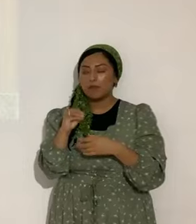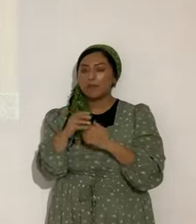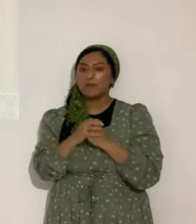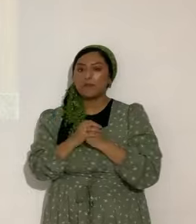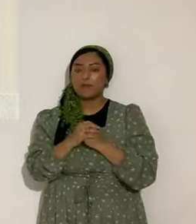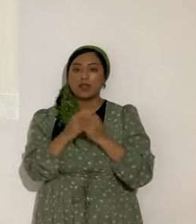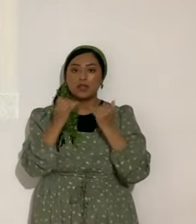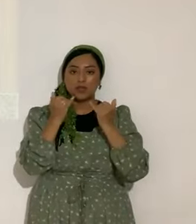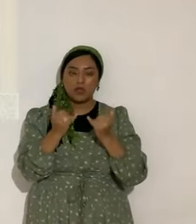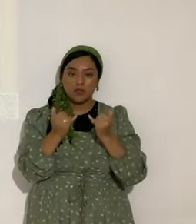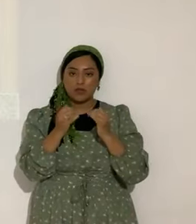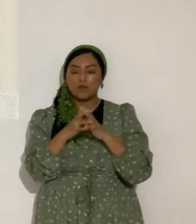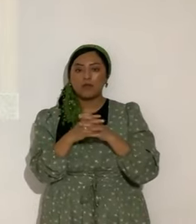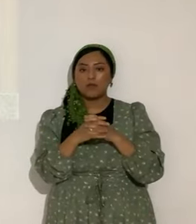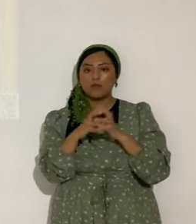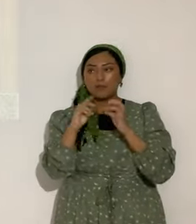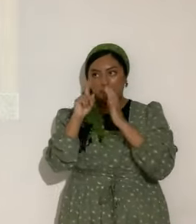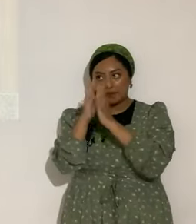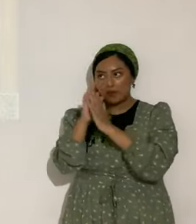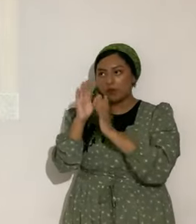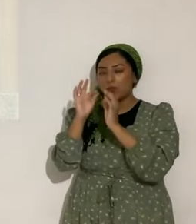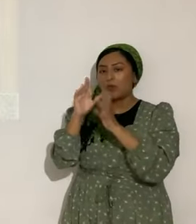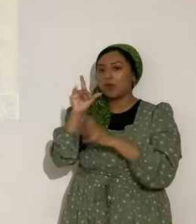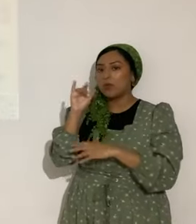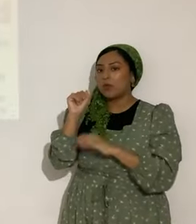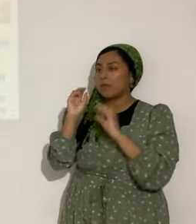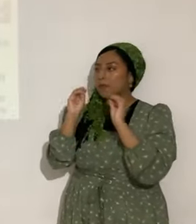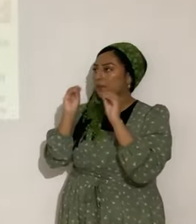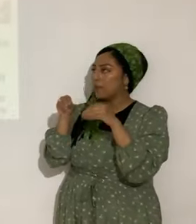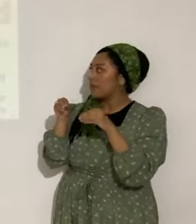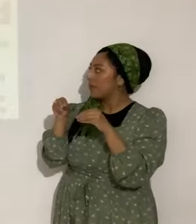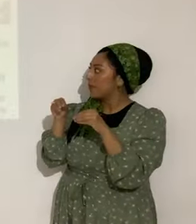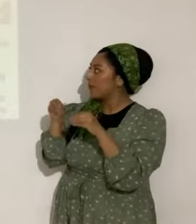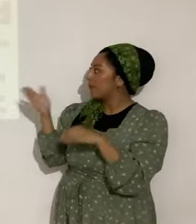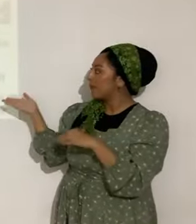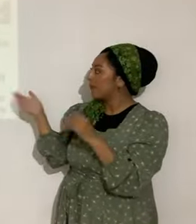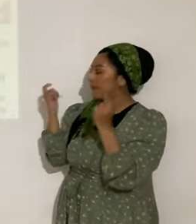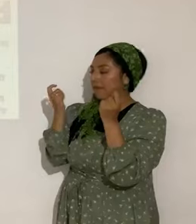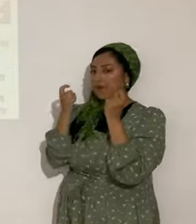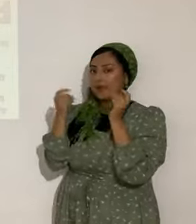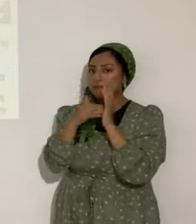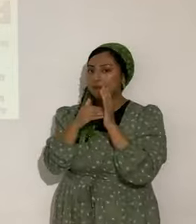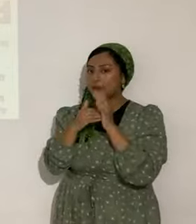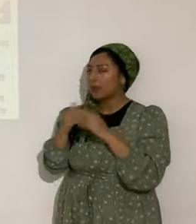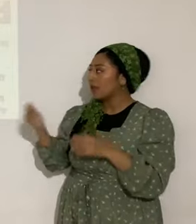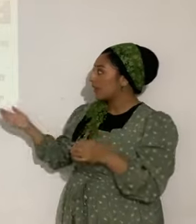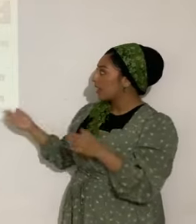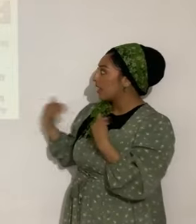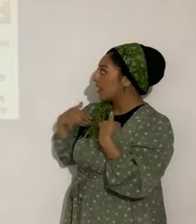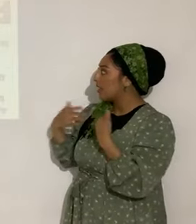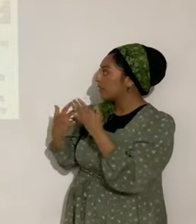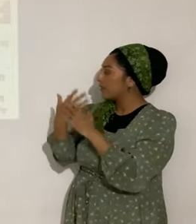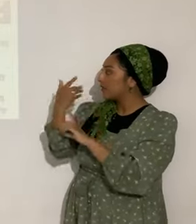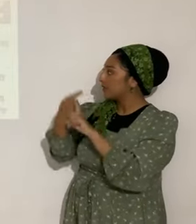Ahora sí le voy a pedir a Roy Luis que ponga las fechas. Ahí está, Rosh Hodes, 9 de mayo.